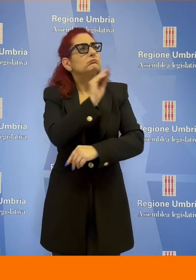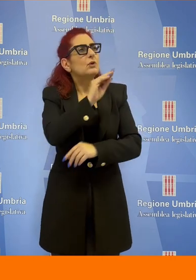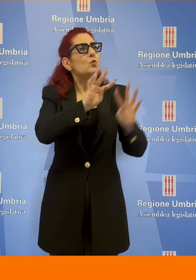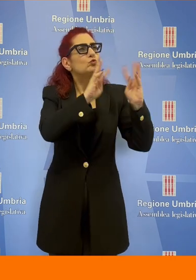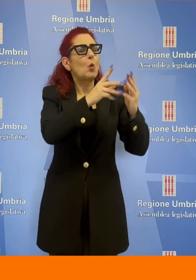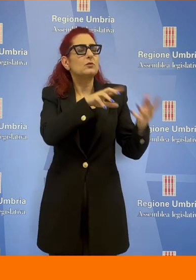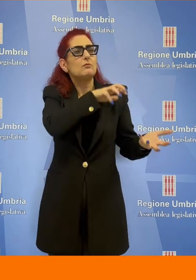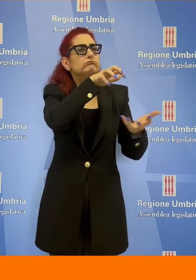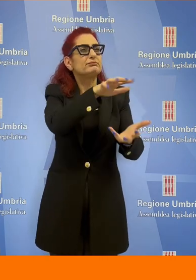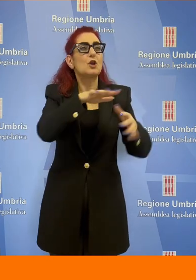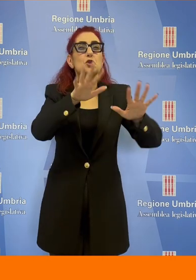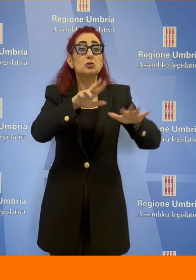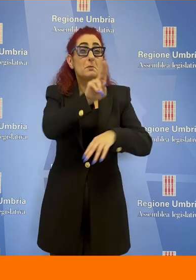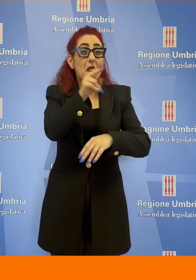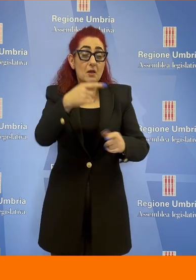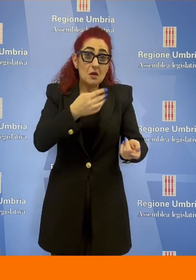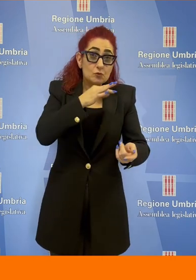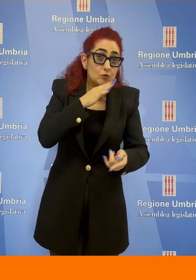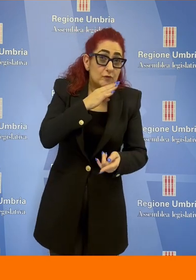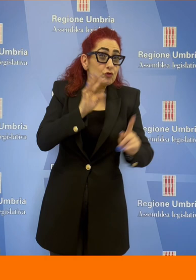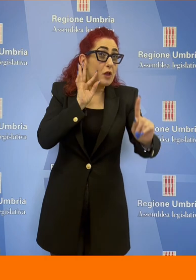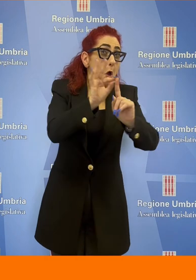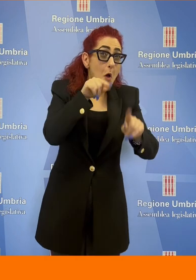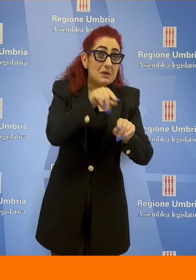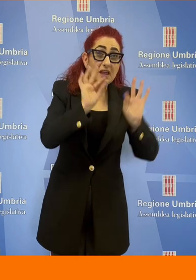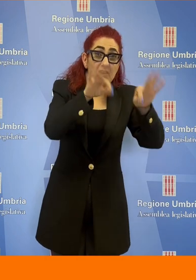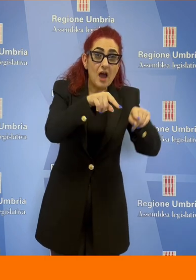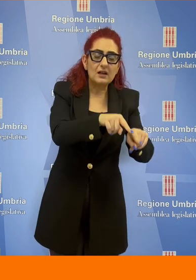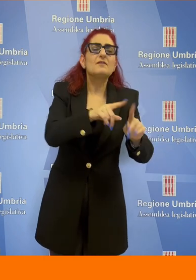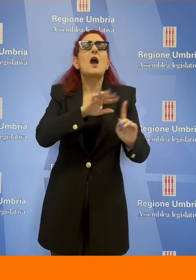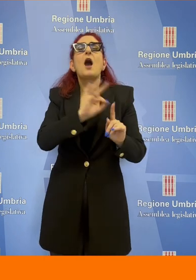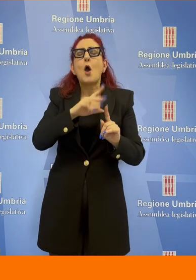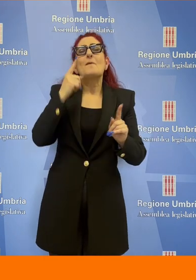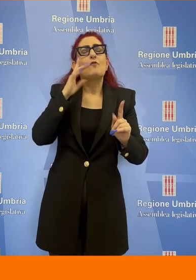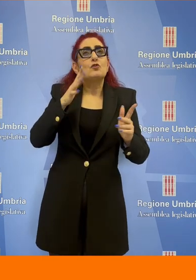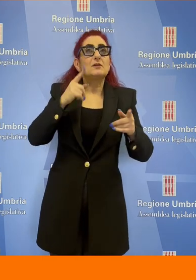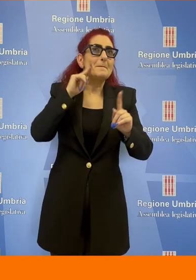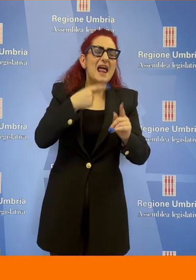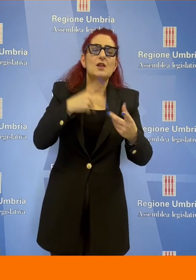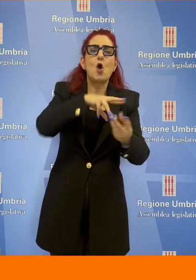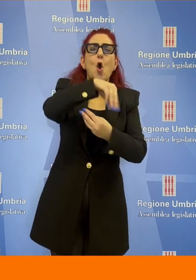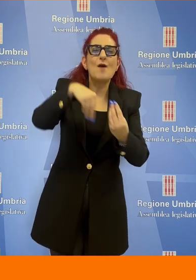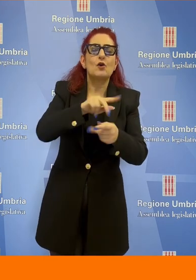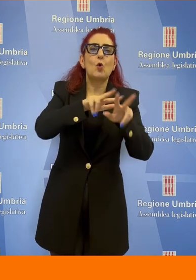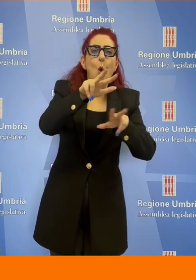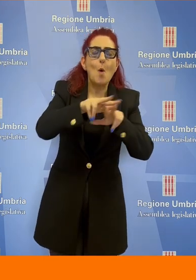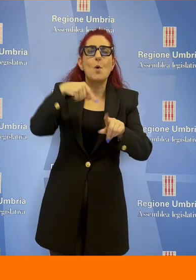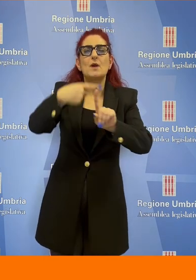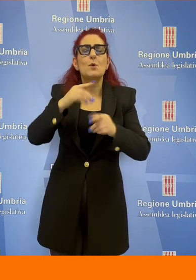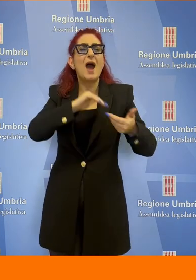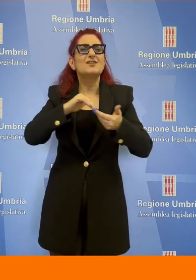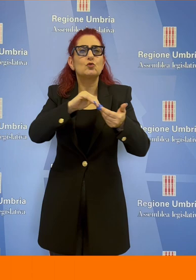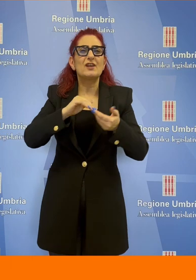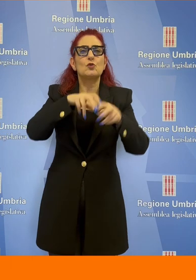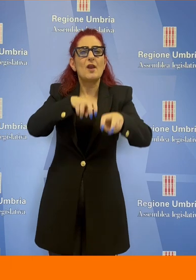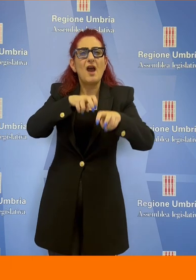congrua per gli obiettivi prefissati e se non ritiene opportuno coinvolgere amministrazioni locali associazioni tutte agricole e venatorie